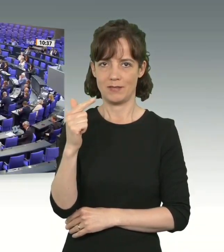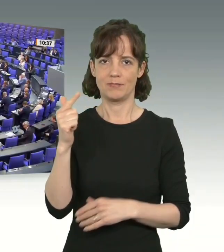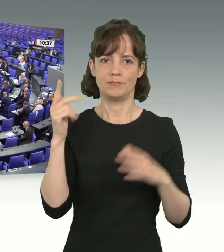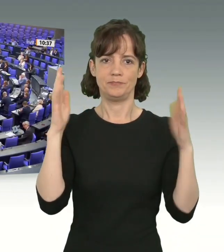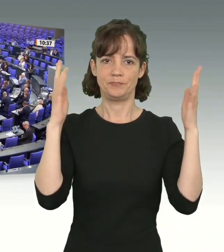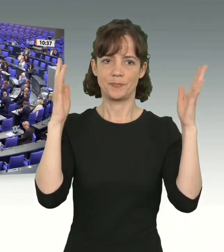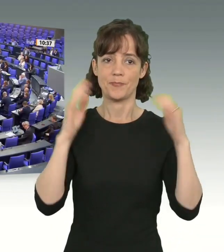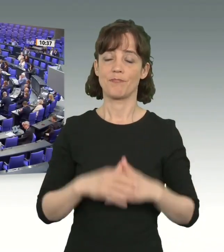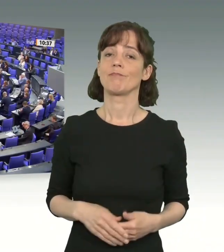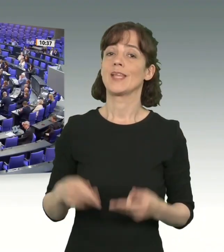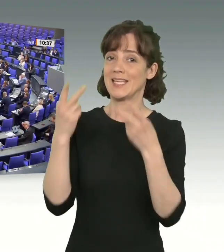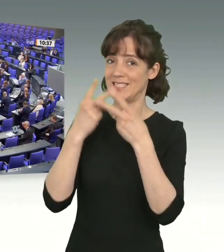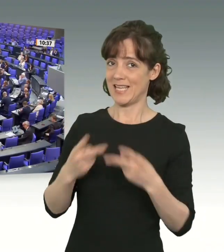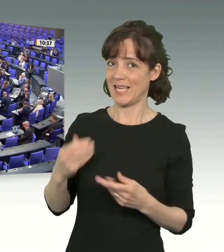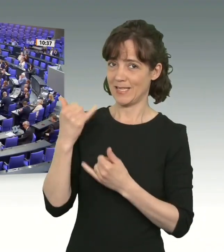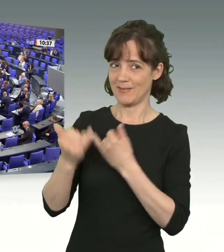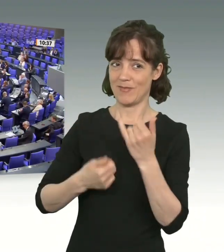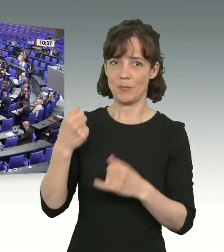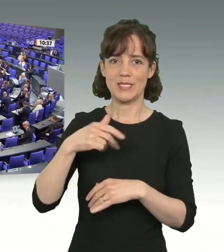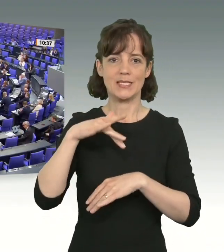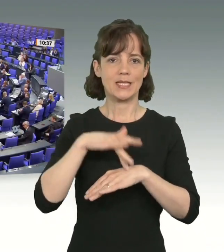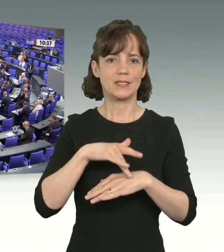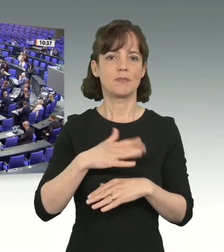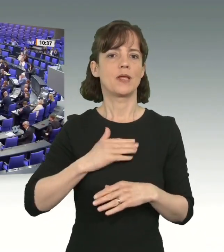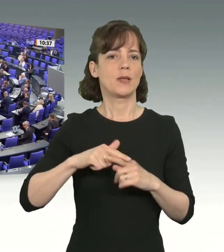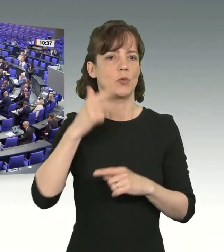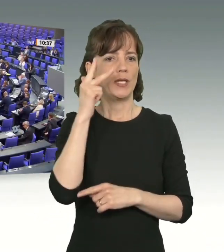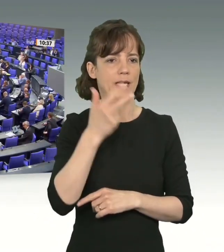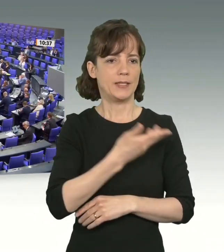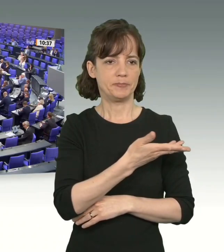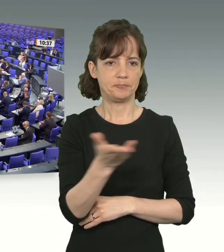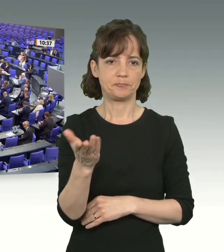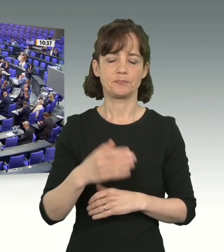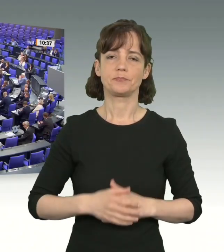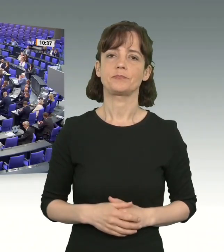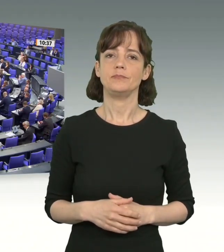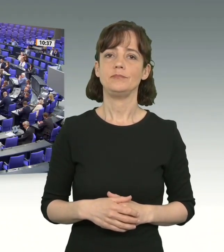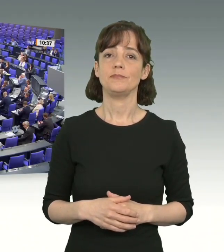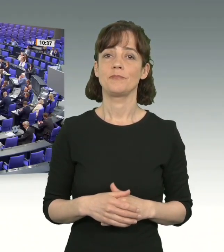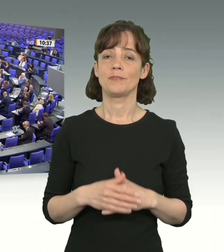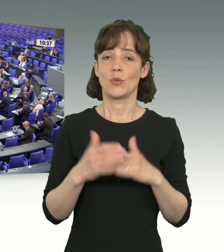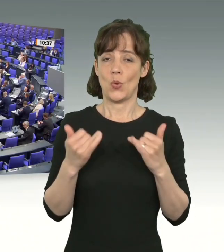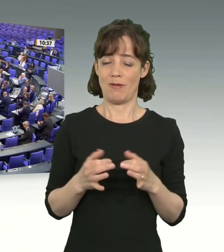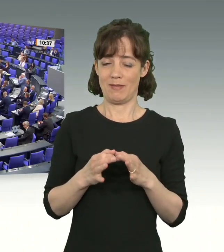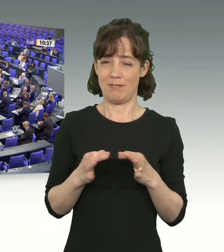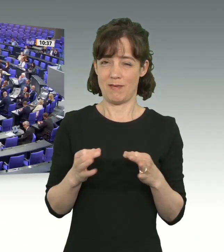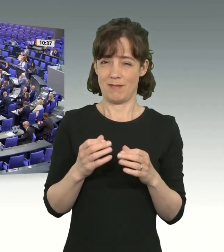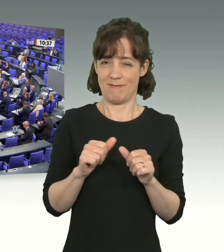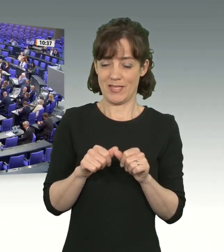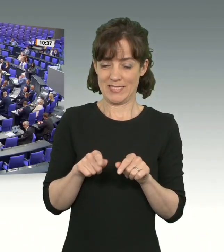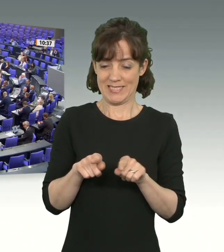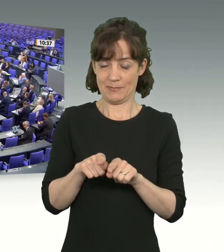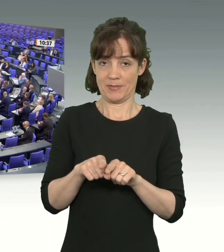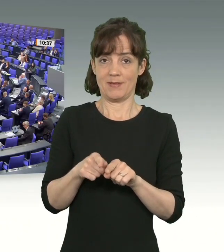Sehr geehrte Frau Präsidentin! Meine Damen und Herren, fast auf den Tag genau vor vier Jahren zum 70.